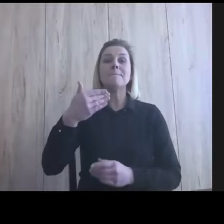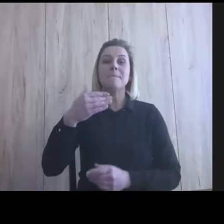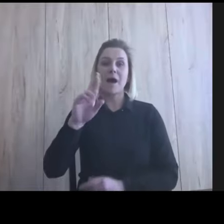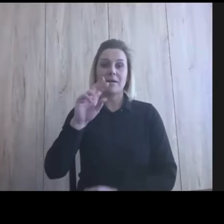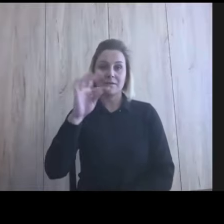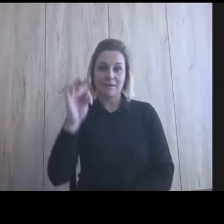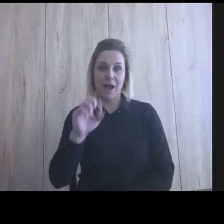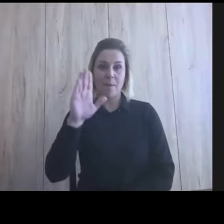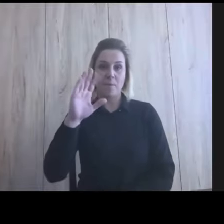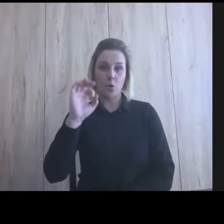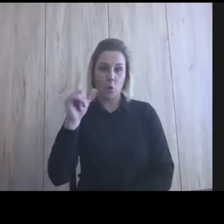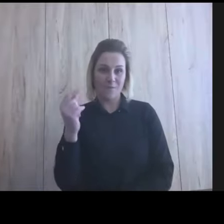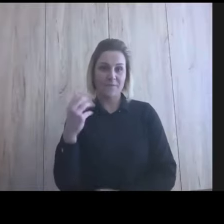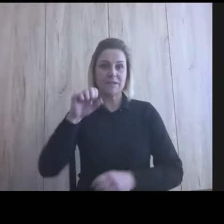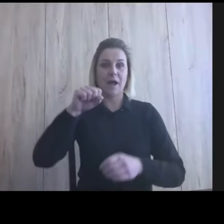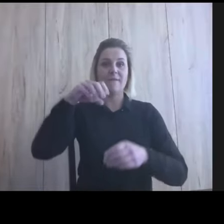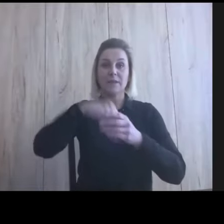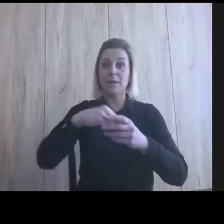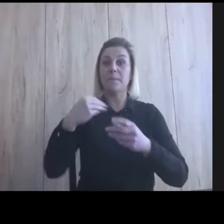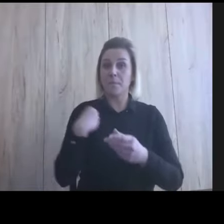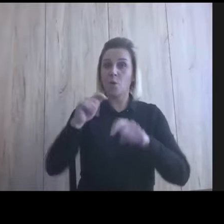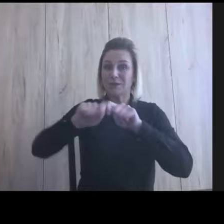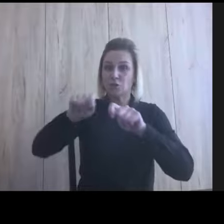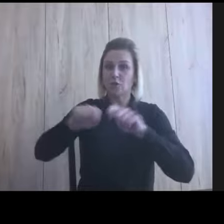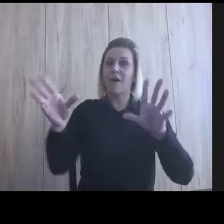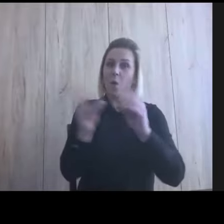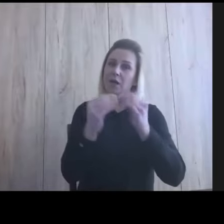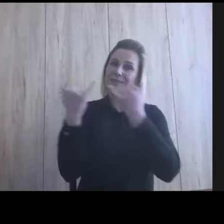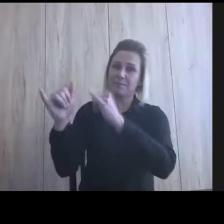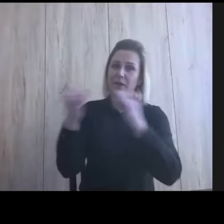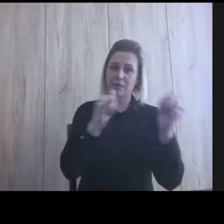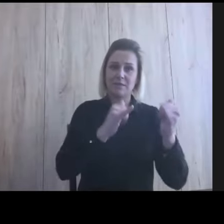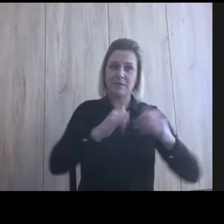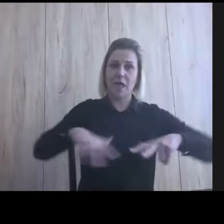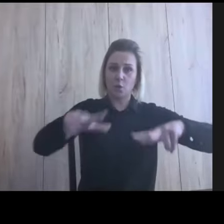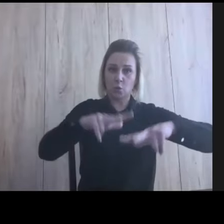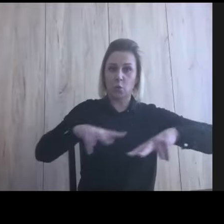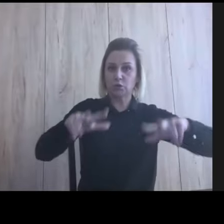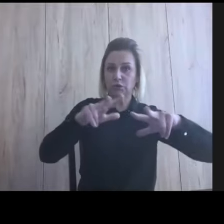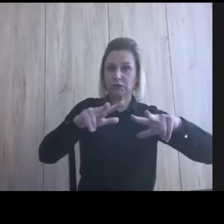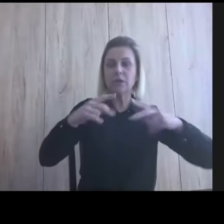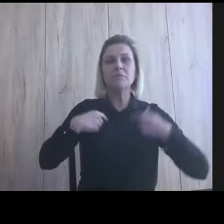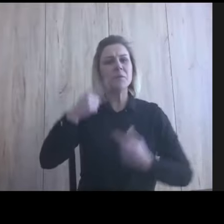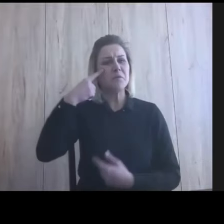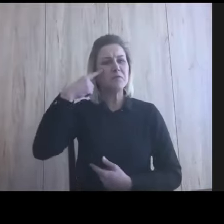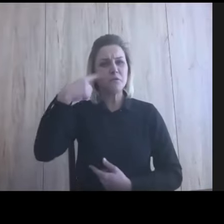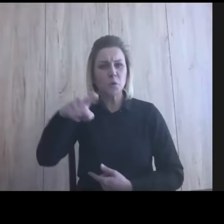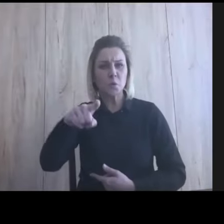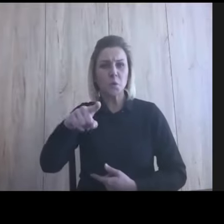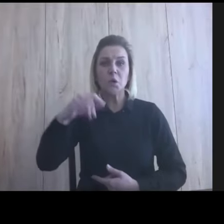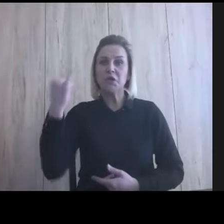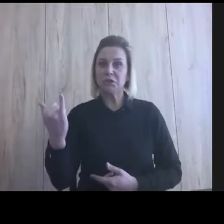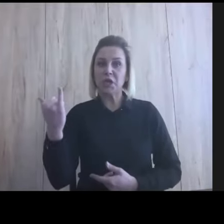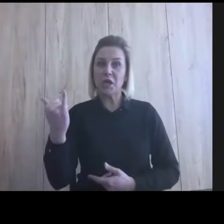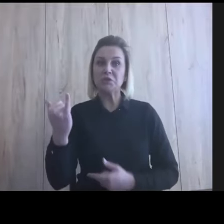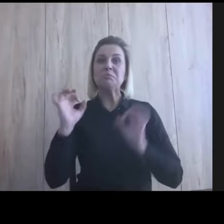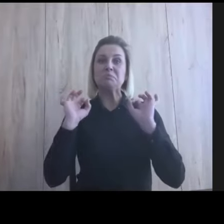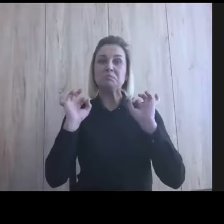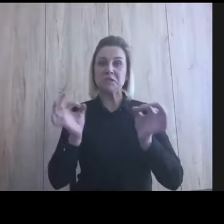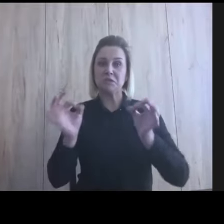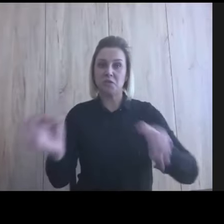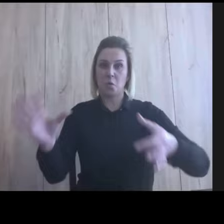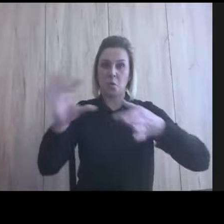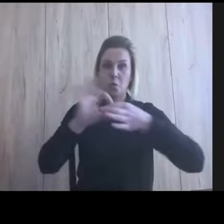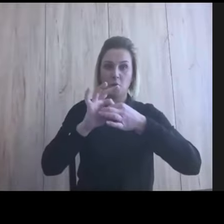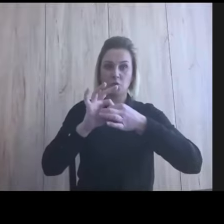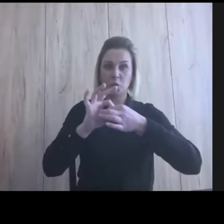jest z nami, testowała to z innymi rodzinami, no to zauważyliśmy, że dzieci fantastycznie to łączą. To znaczy dostają